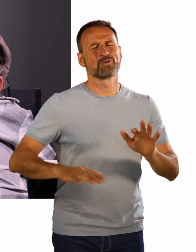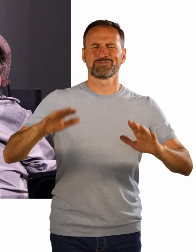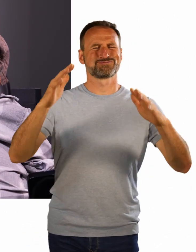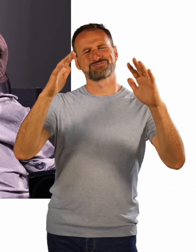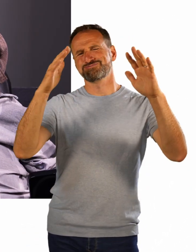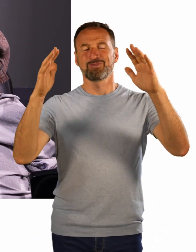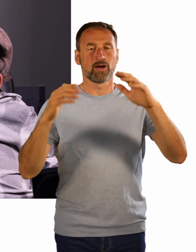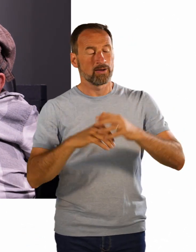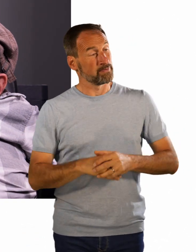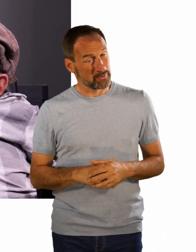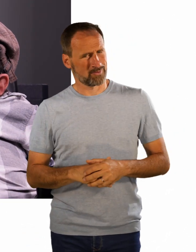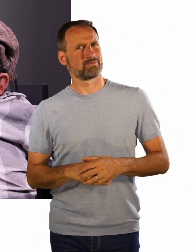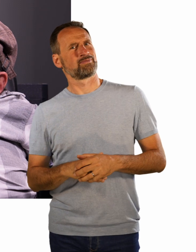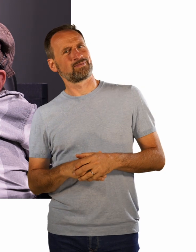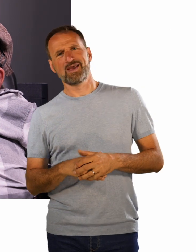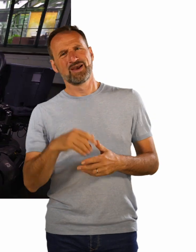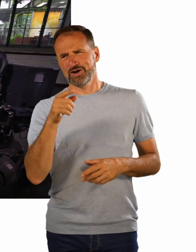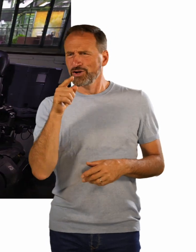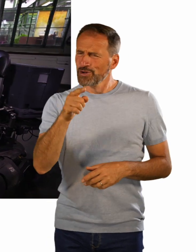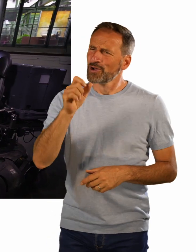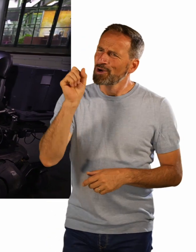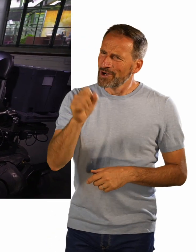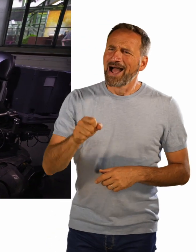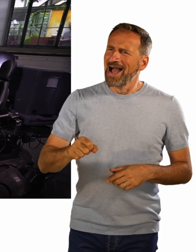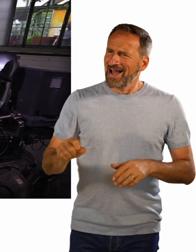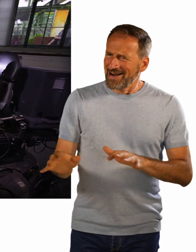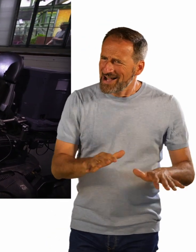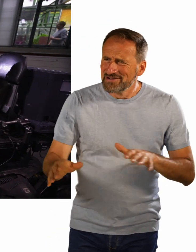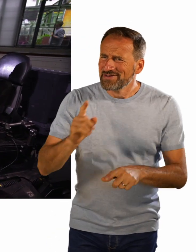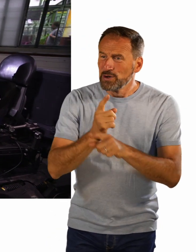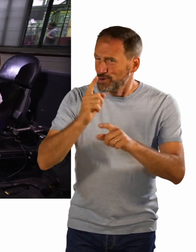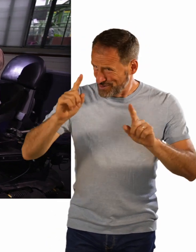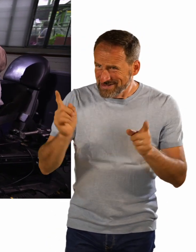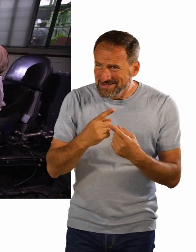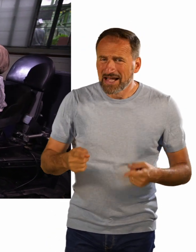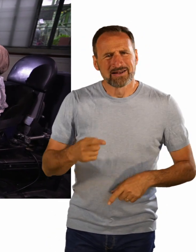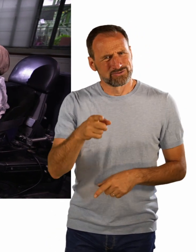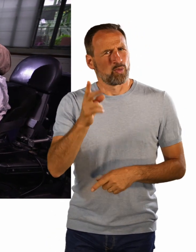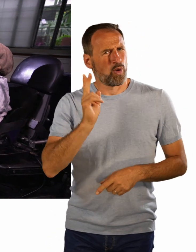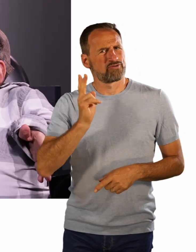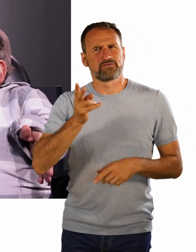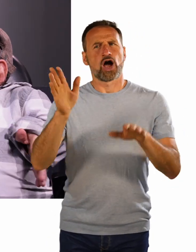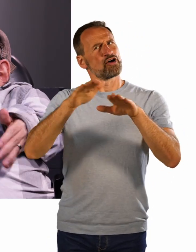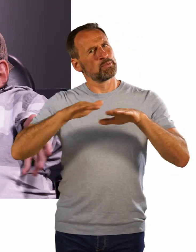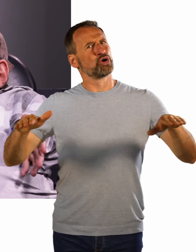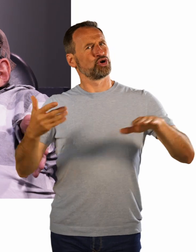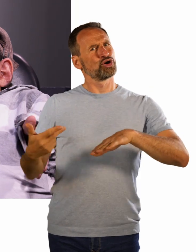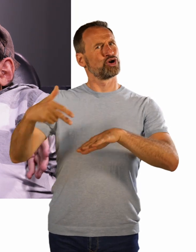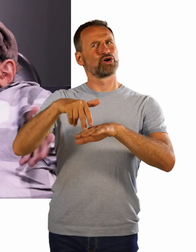Jetzt ist ja Klavier spielen und singen auch etwas, was man oft auf Bühnen macht, so wie Schauspielerei. Trotzdem ist es ja was